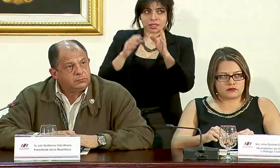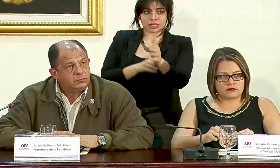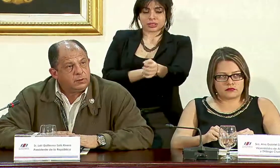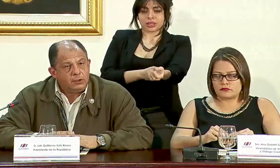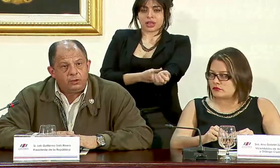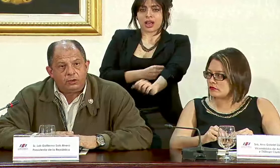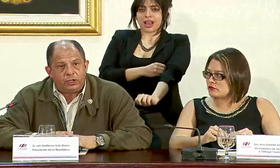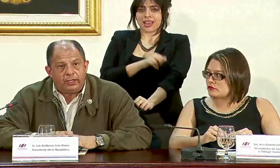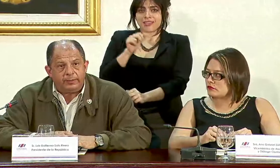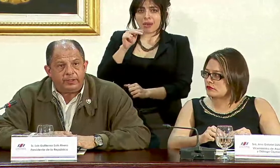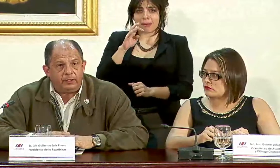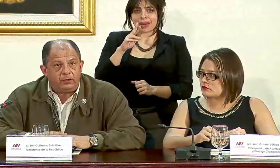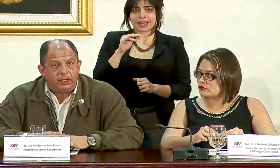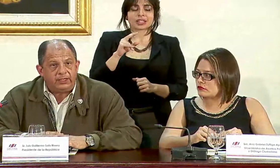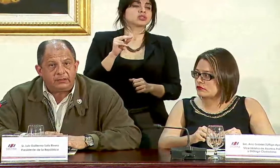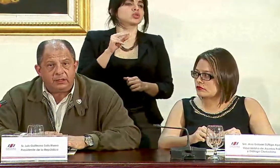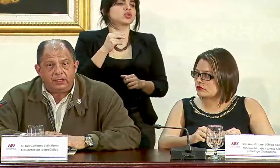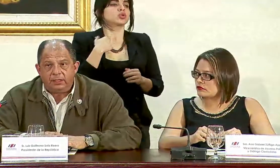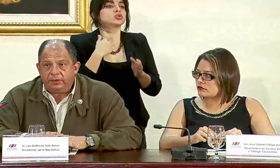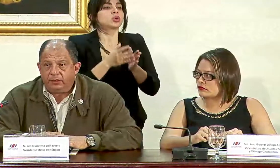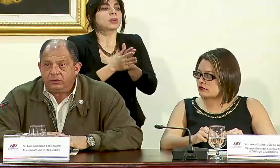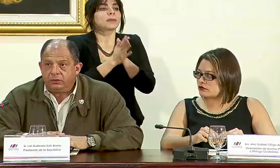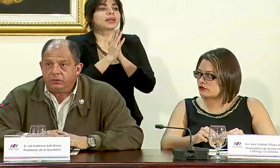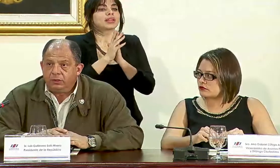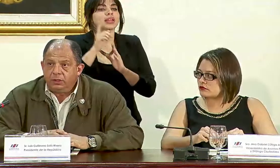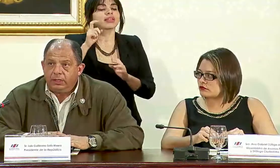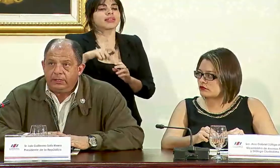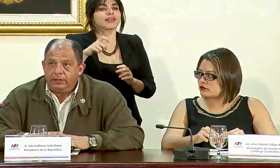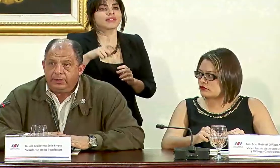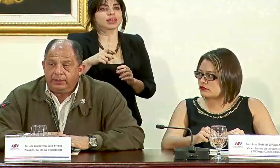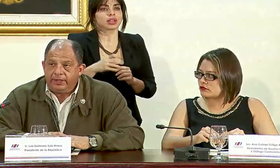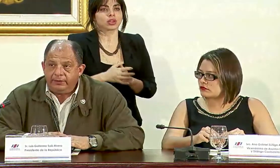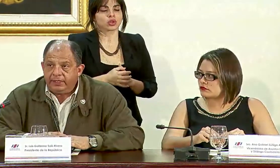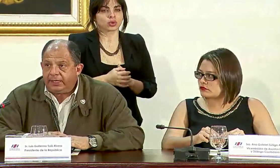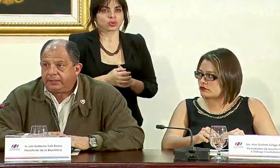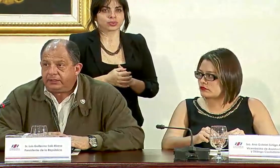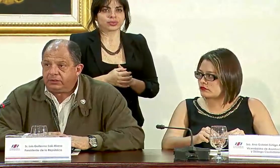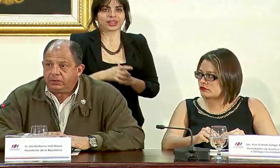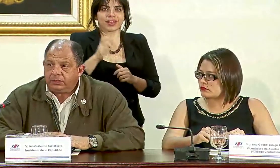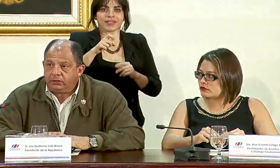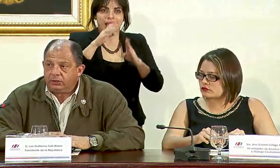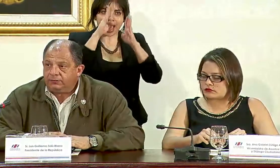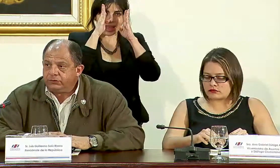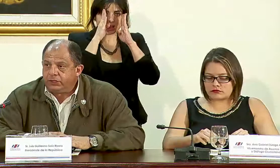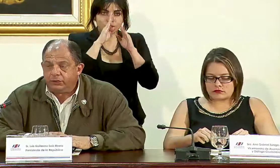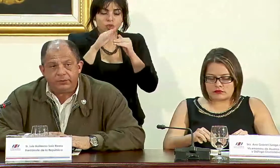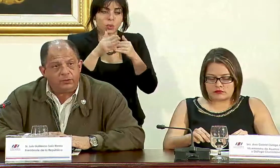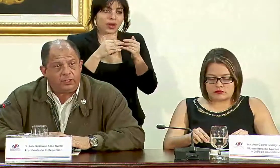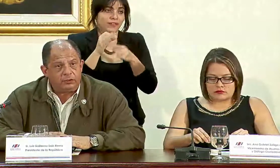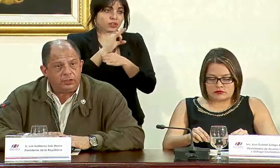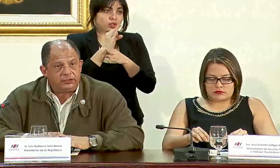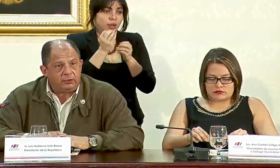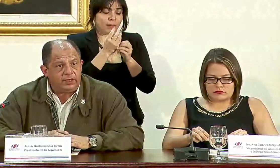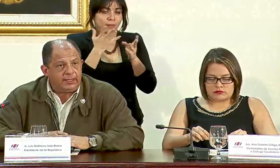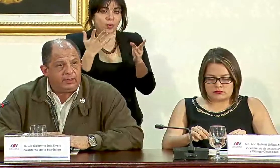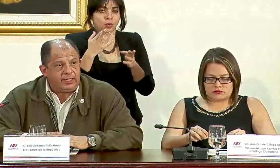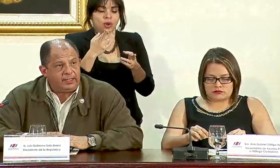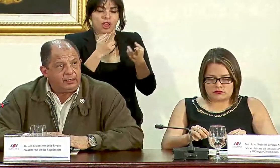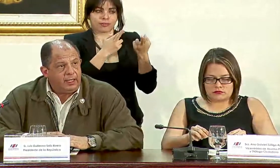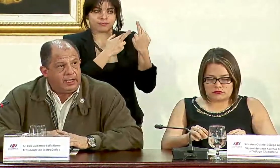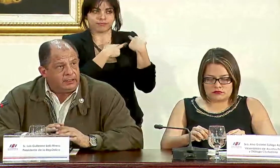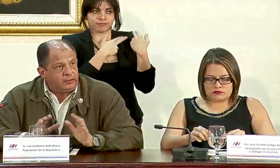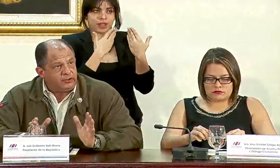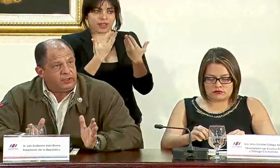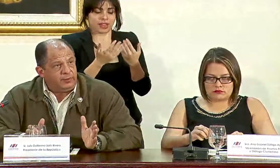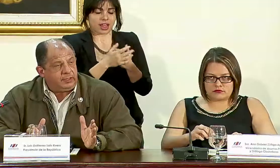a Iván Brenes no lo que le he pedido es el debido la debida atención que todo funcionario público está obligado a